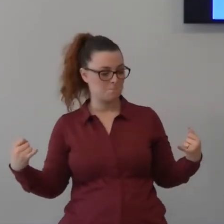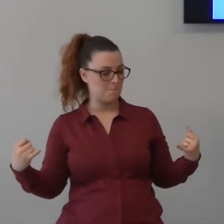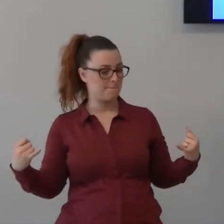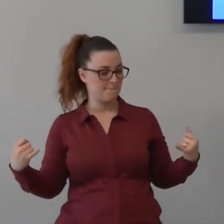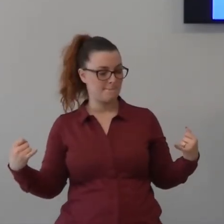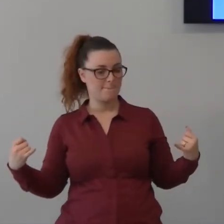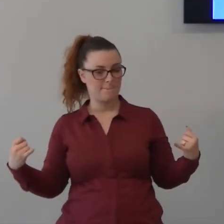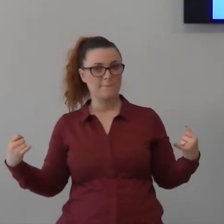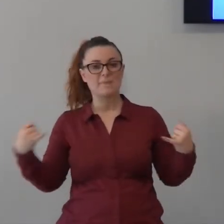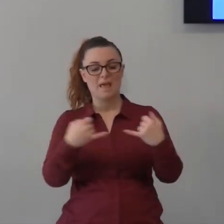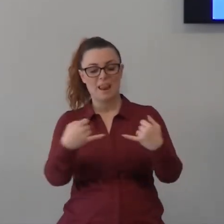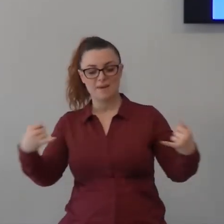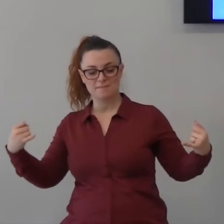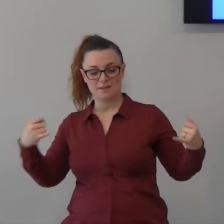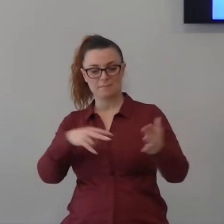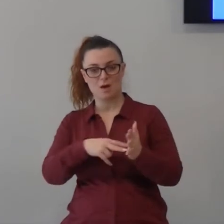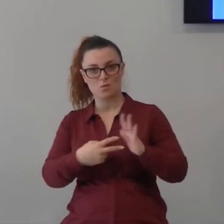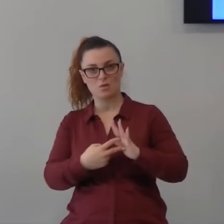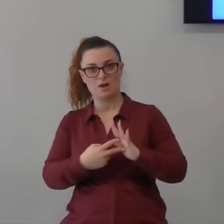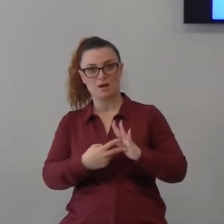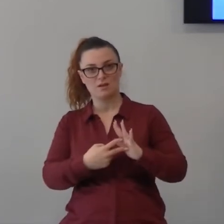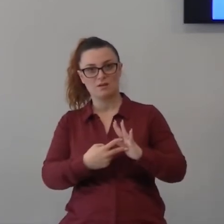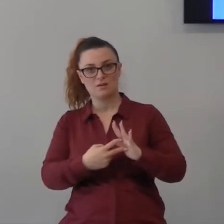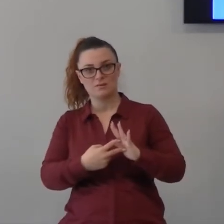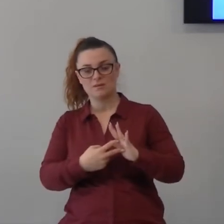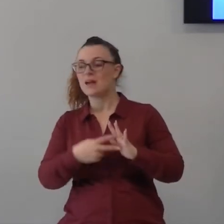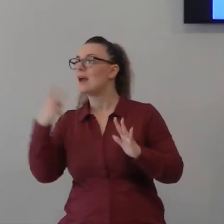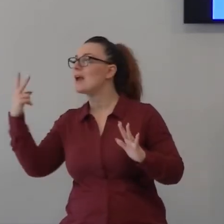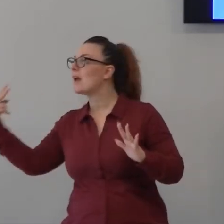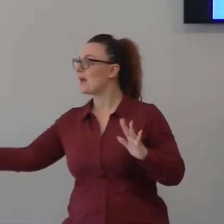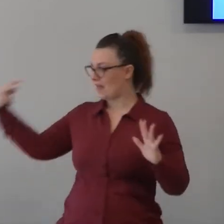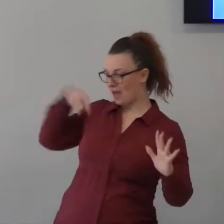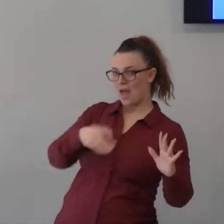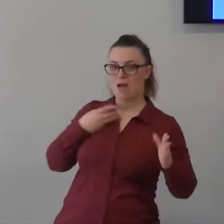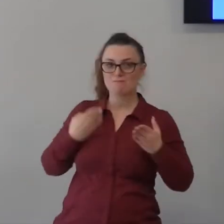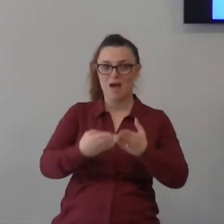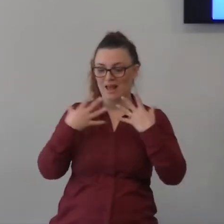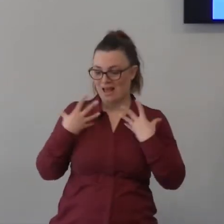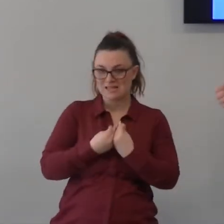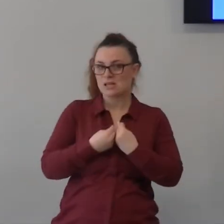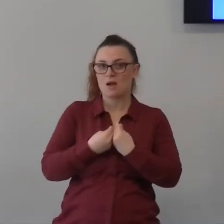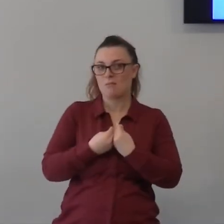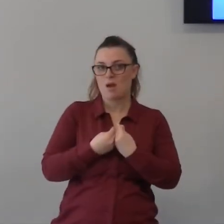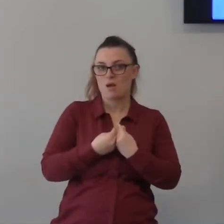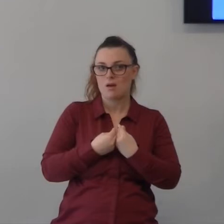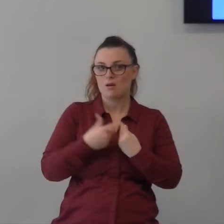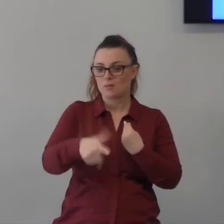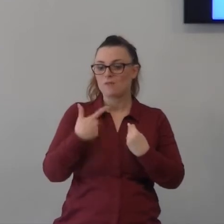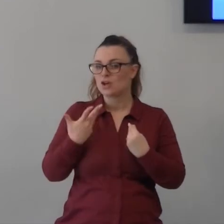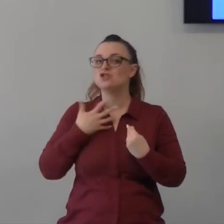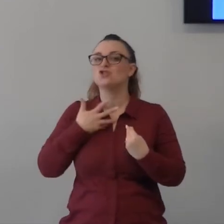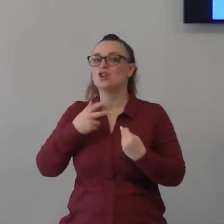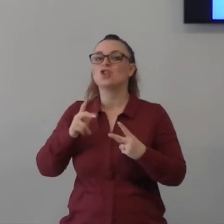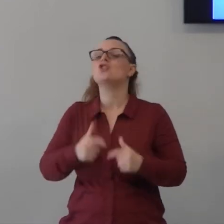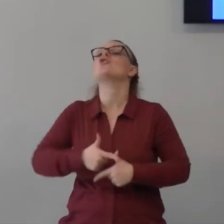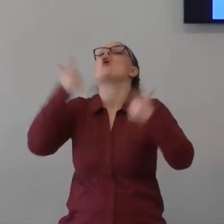tua barca perché quando sei troppo spaventato sei concentrato sulla paura non hai tempo di far entrare